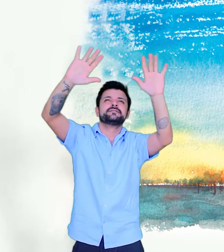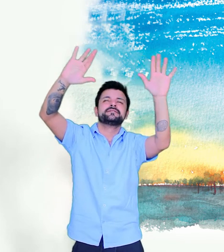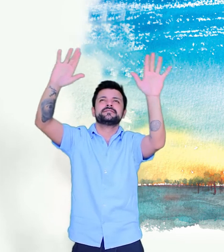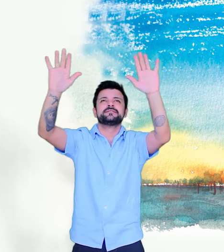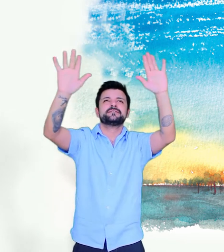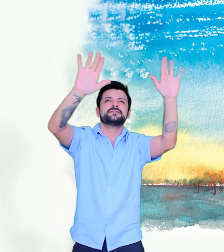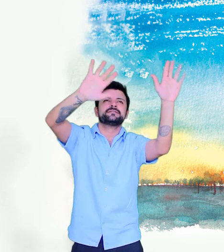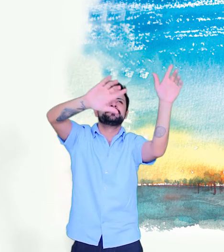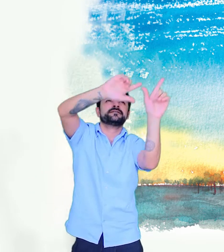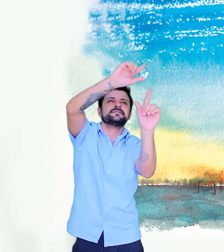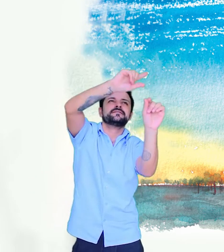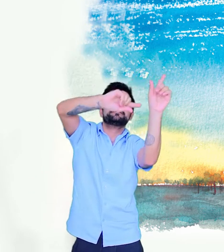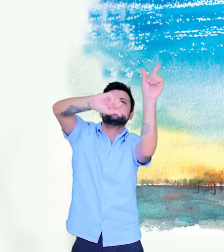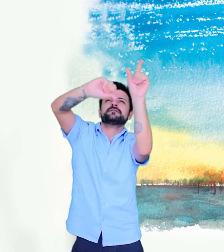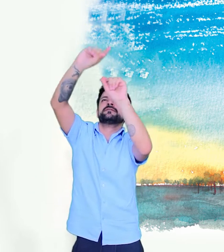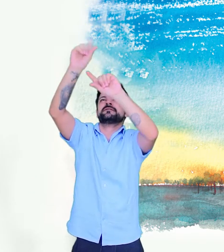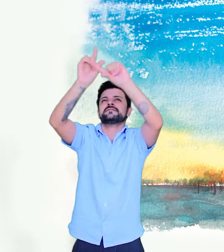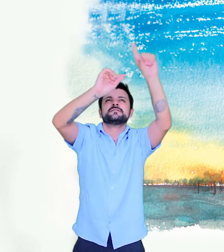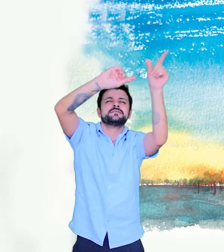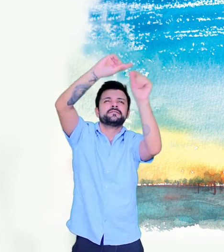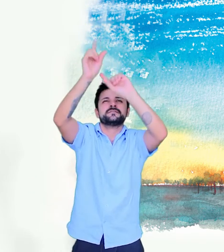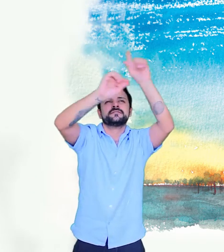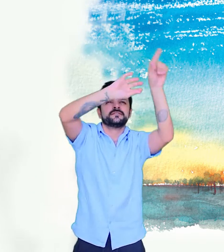São Os Seus Beijos para a Lua